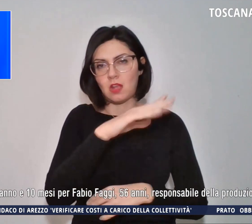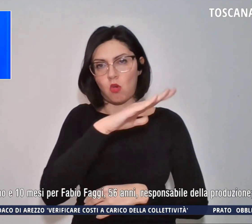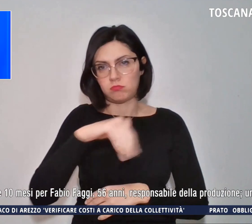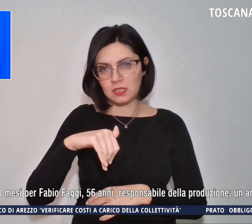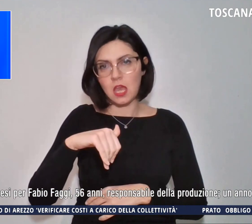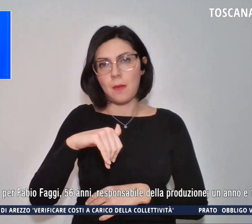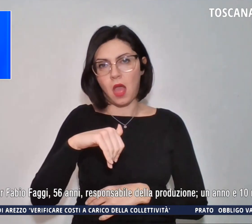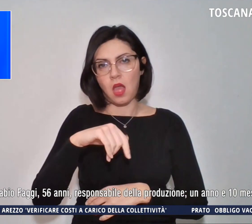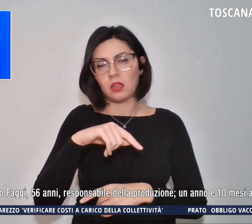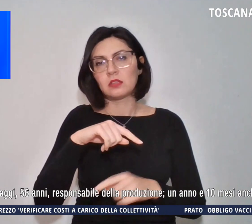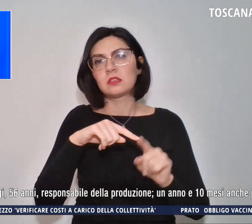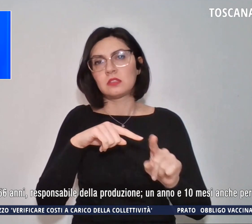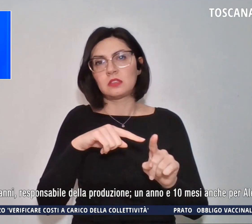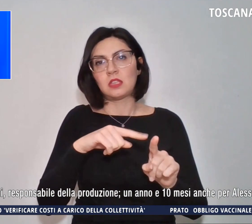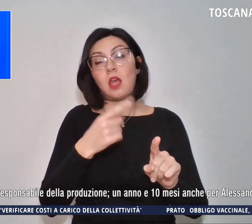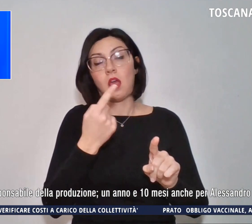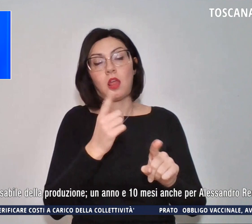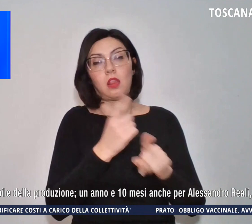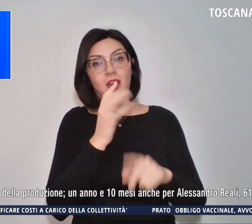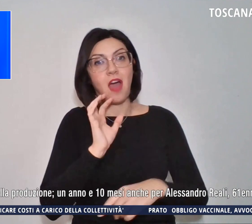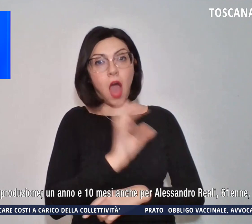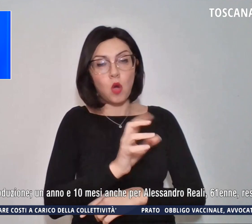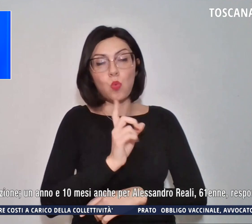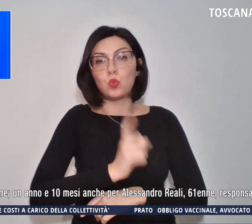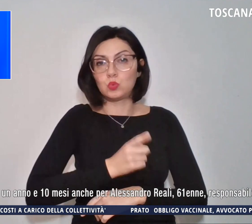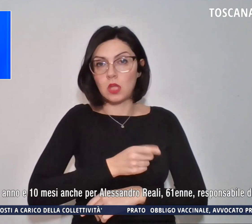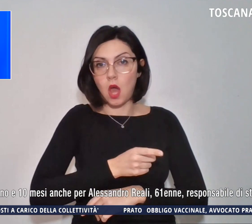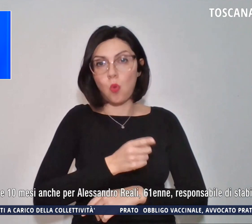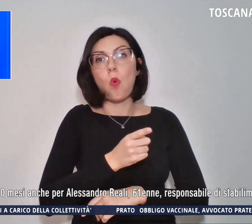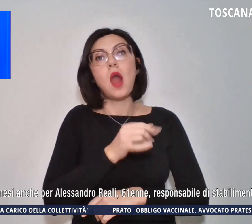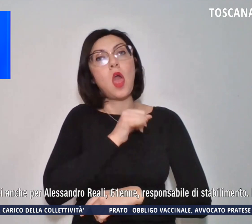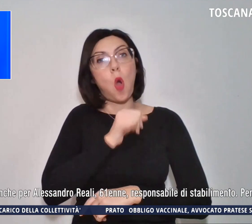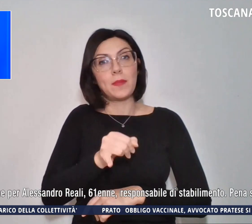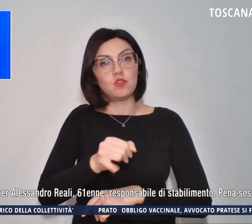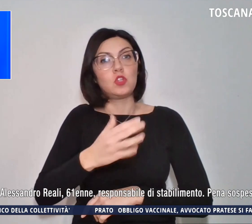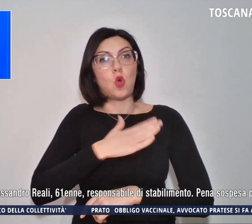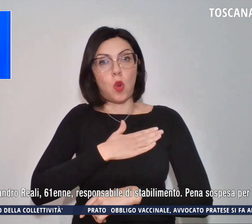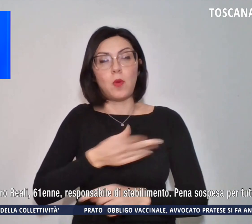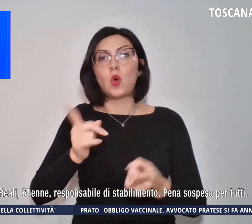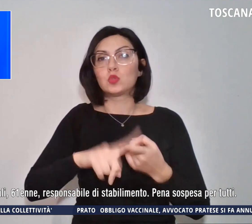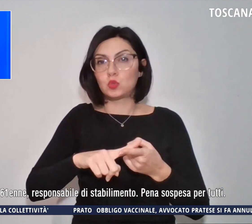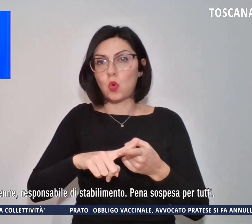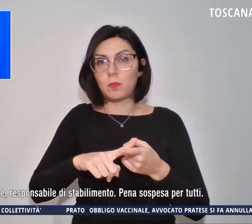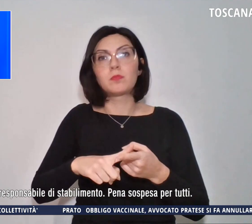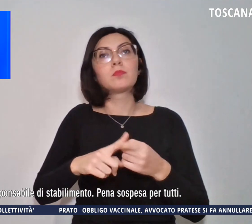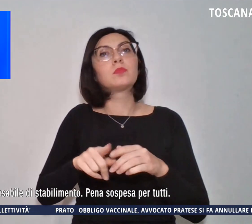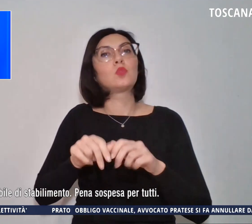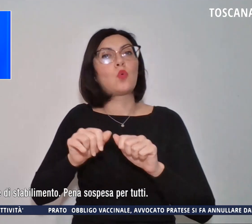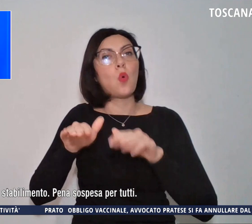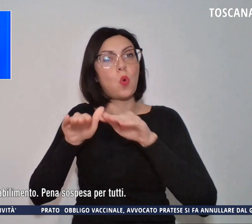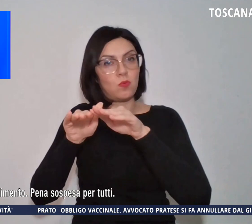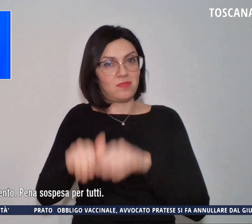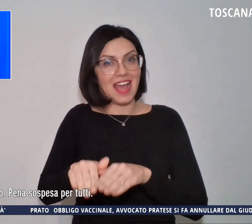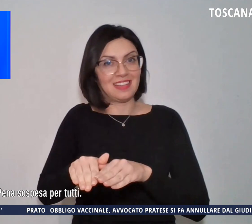di omicidio colposo e rimozione delle cautele antinfortunistiche.